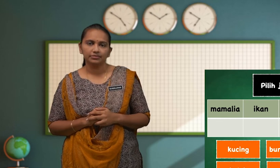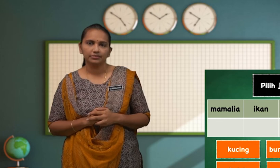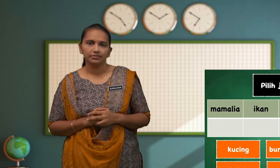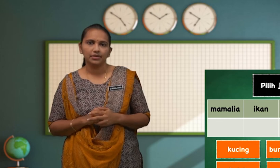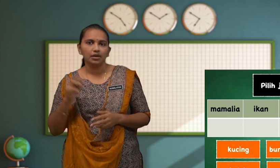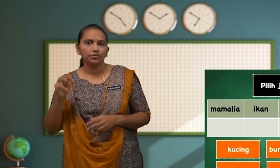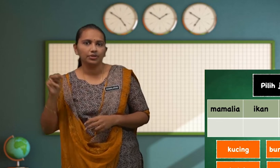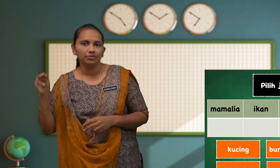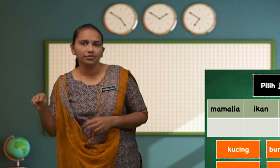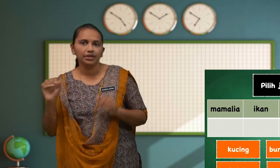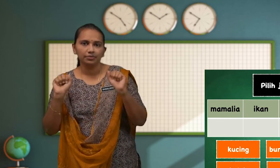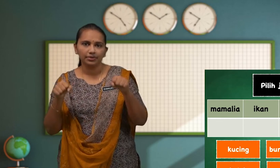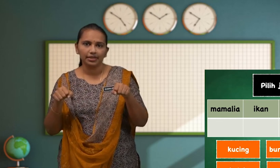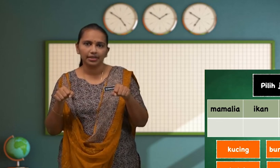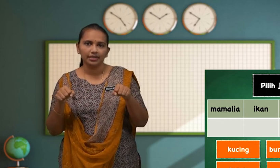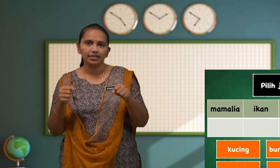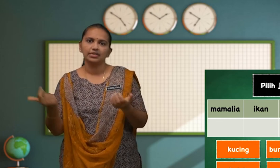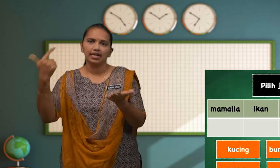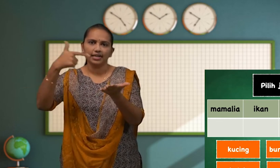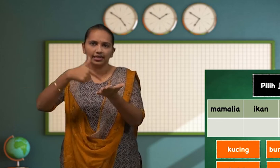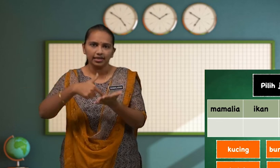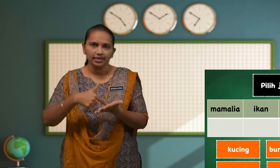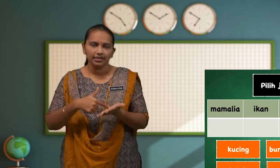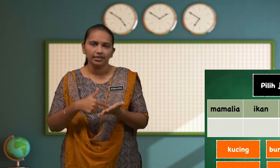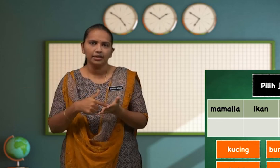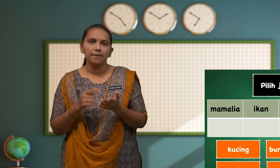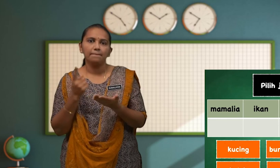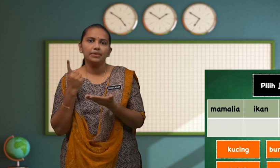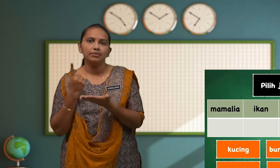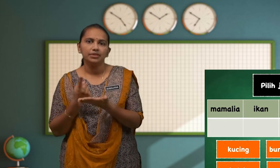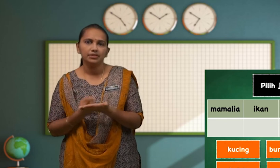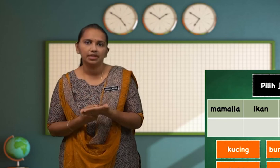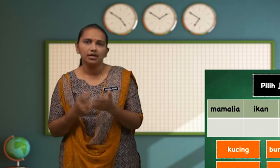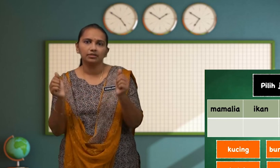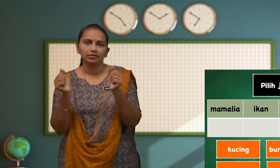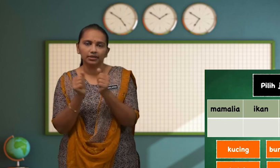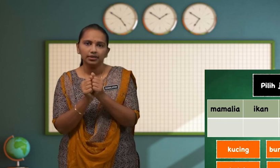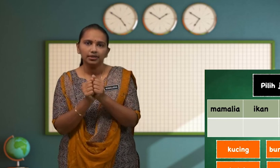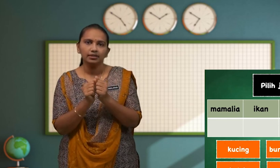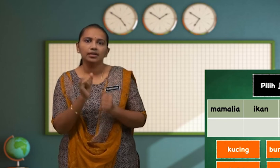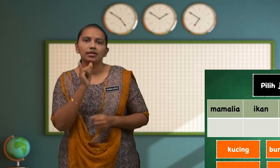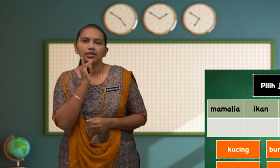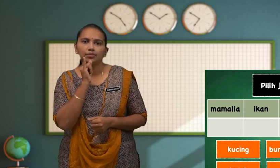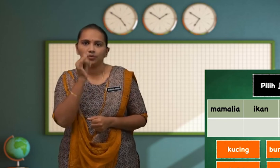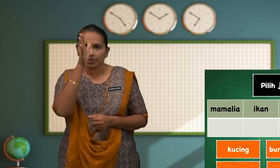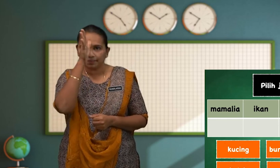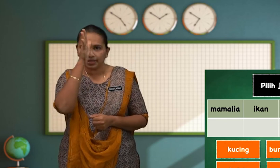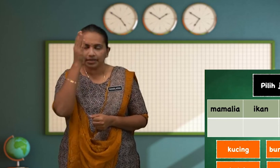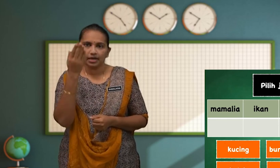Murid-murid Boleh Sekali Lagi Berbincang Dengan Ibu Bapak